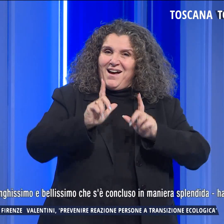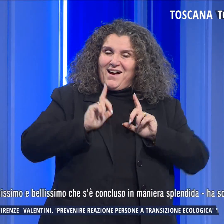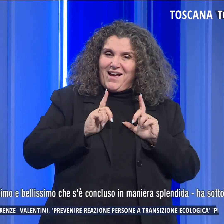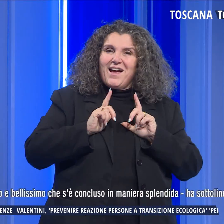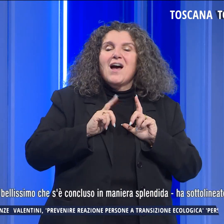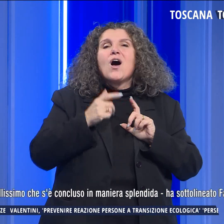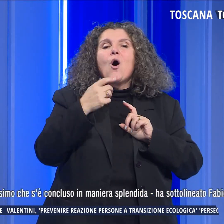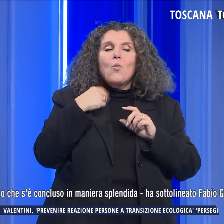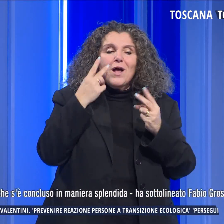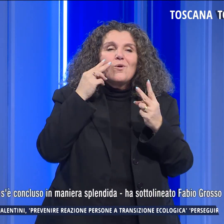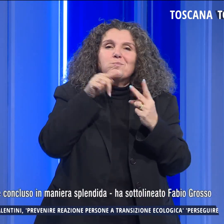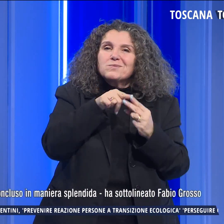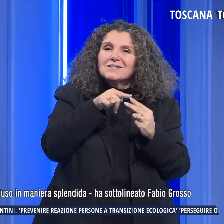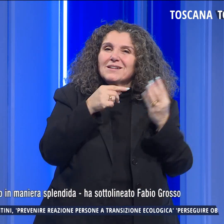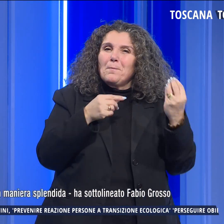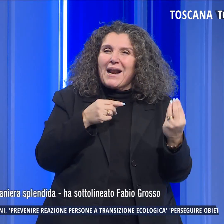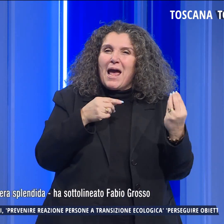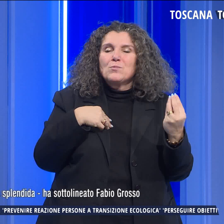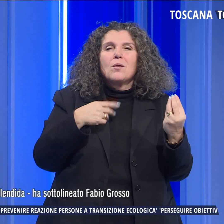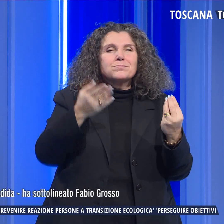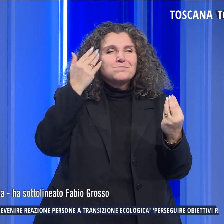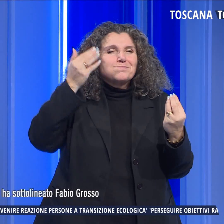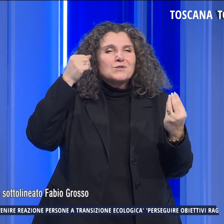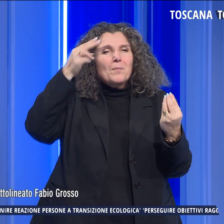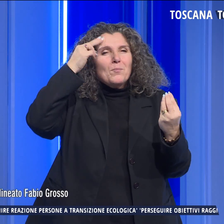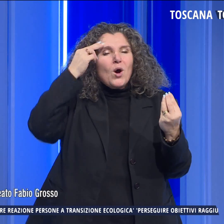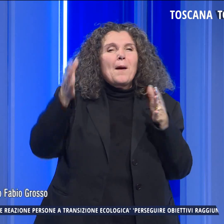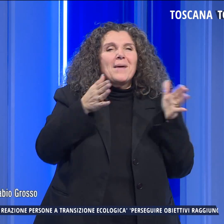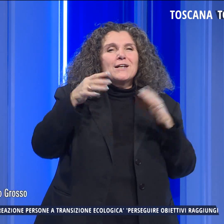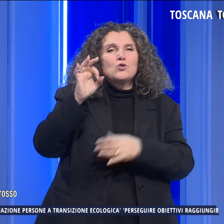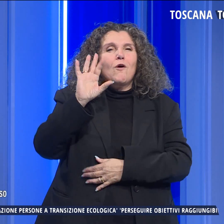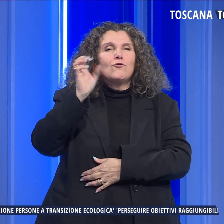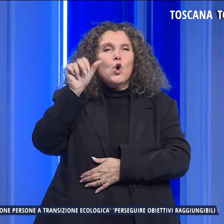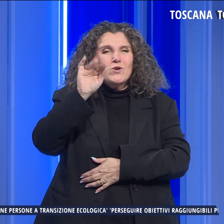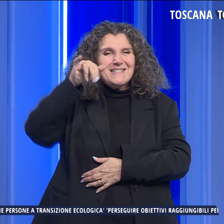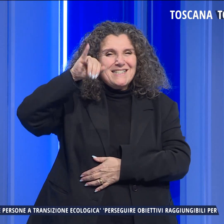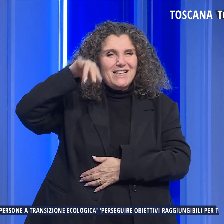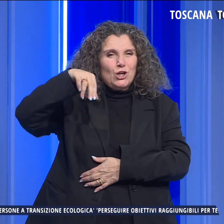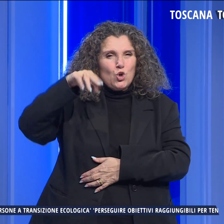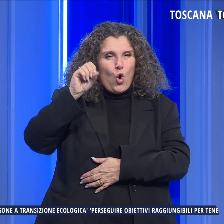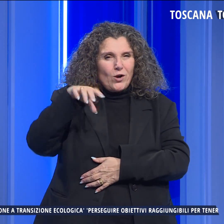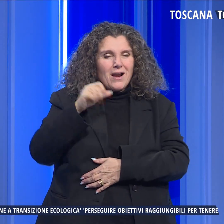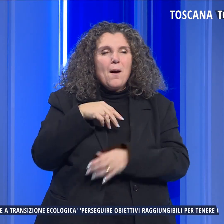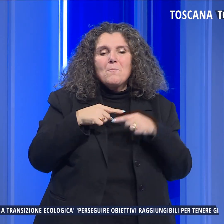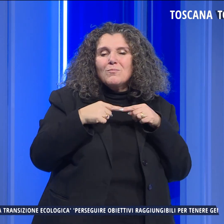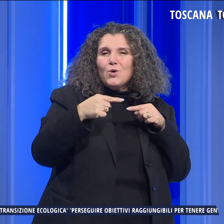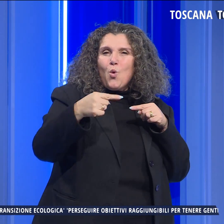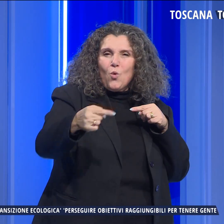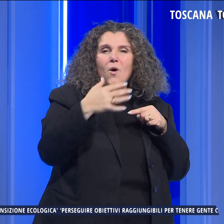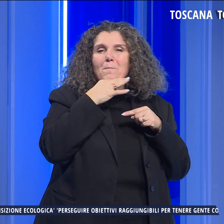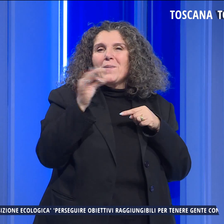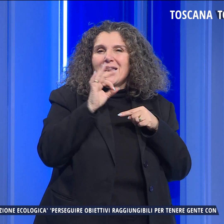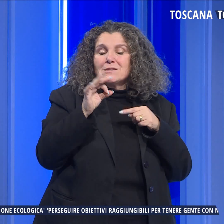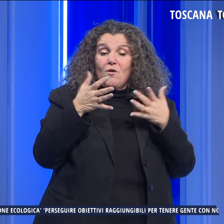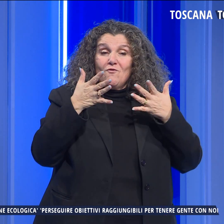Ogni volta che lo vedrò mi riporterà agli anni di Frosinone, un percorso lunghissimo e bellissimo, che si è conclusa in